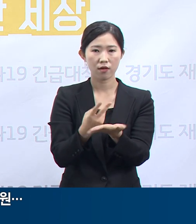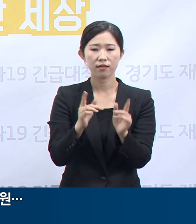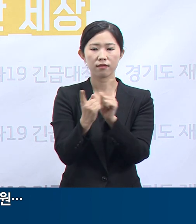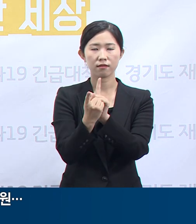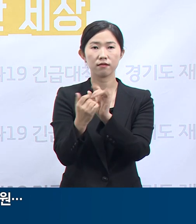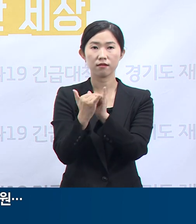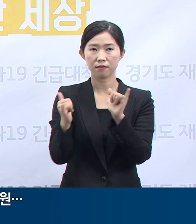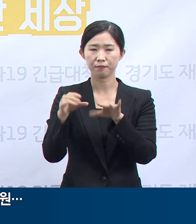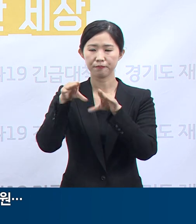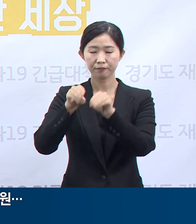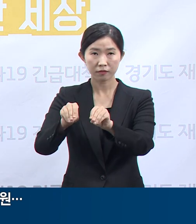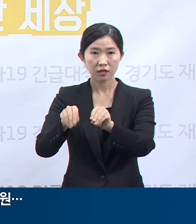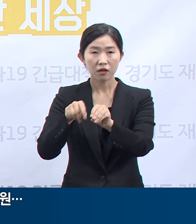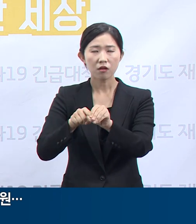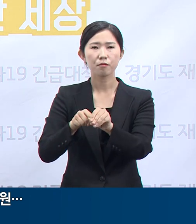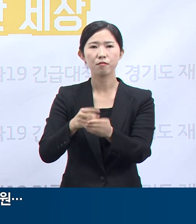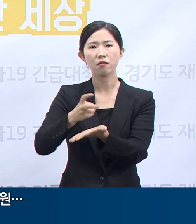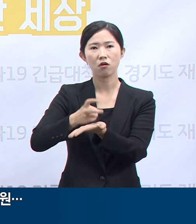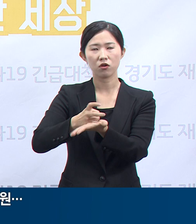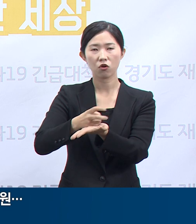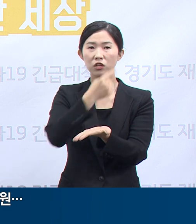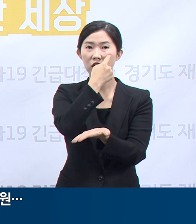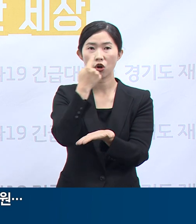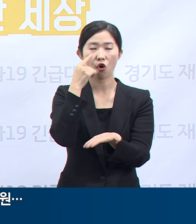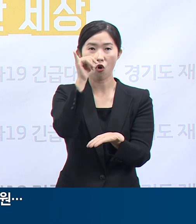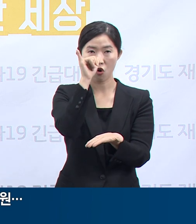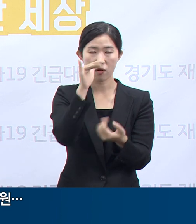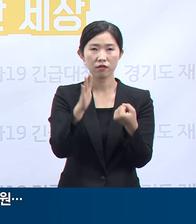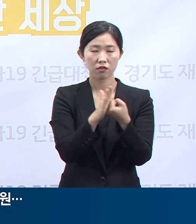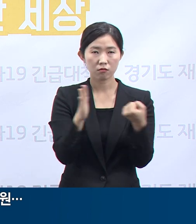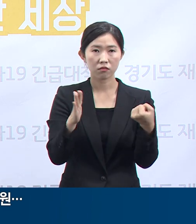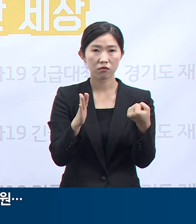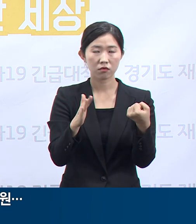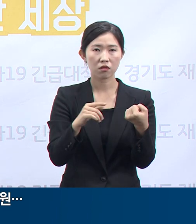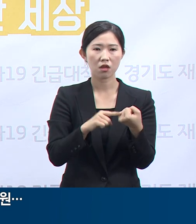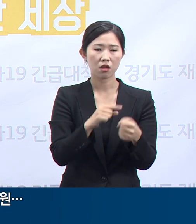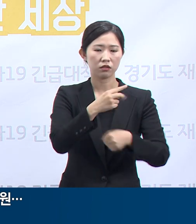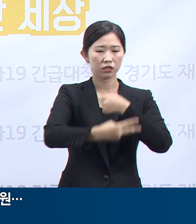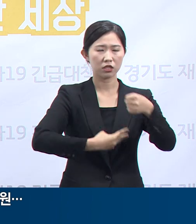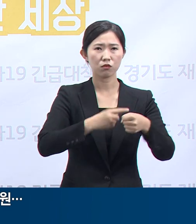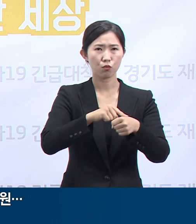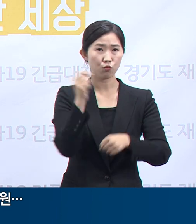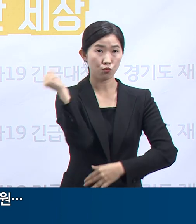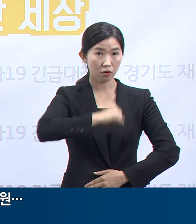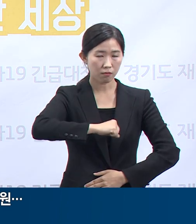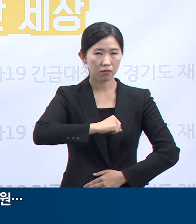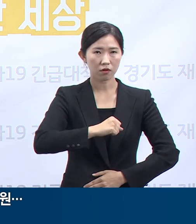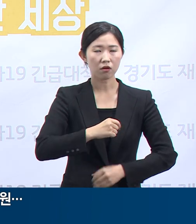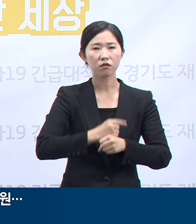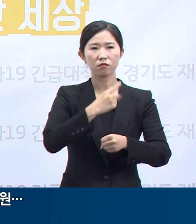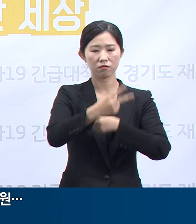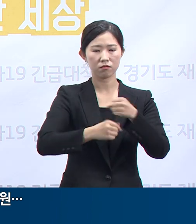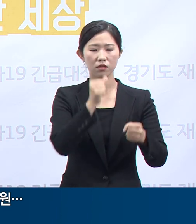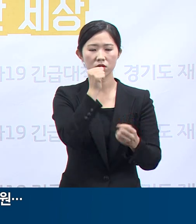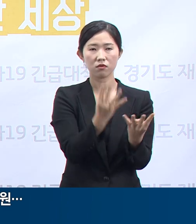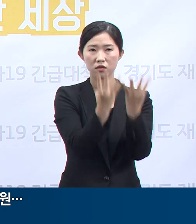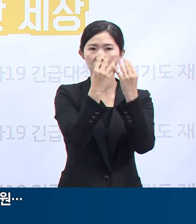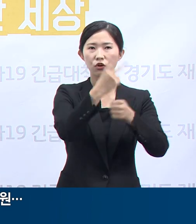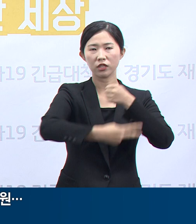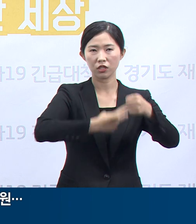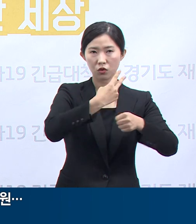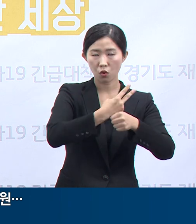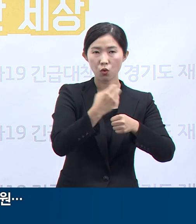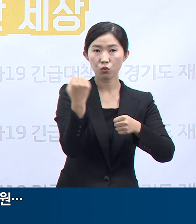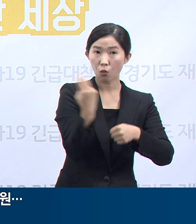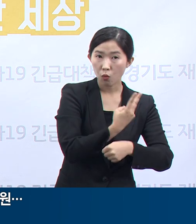금지에 근거한 조치로써 입안 시 최고 징역 2년 또는 벌금 2천만 원에 처해질 수 있고 입안에 의해 감염이